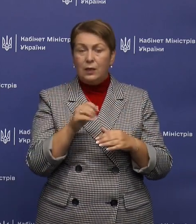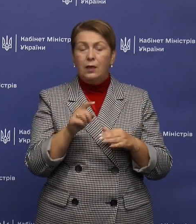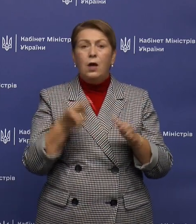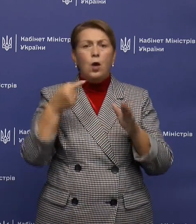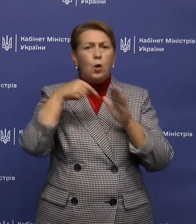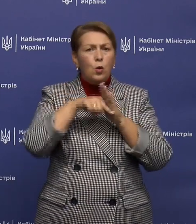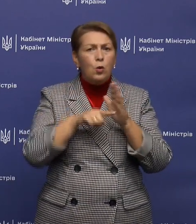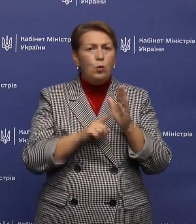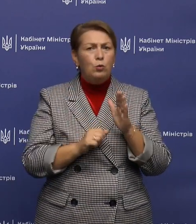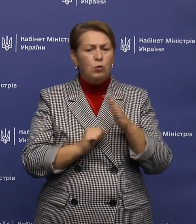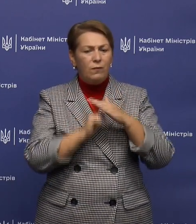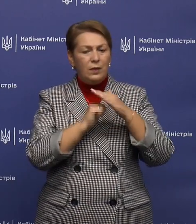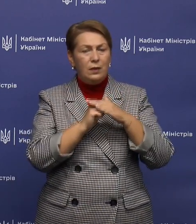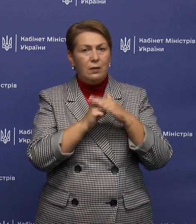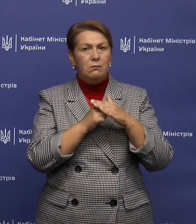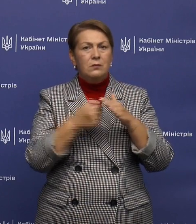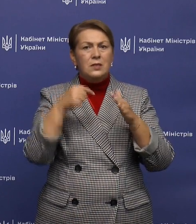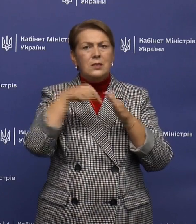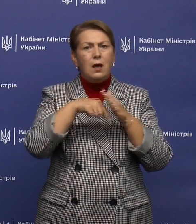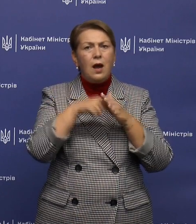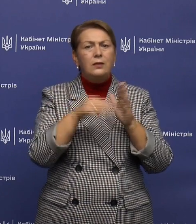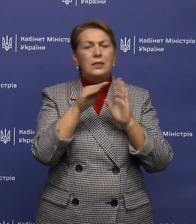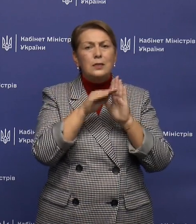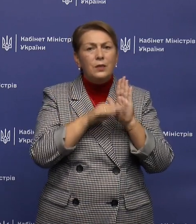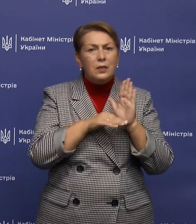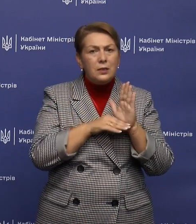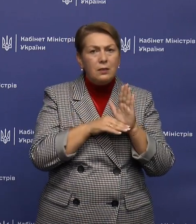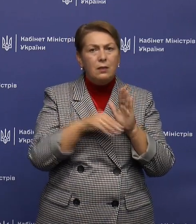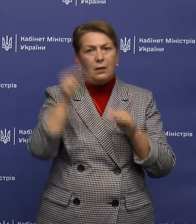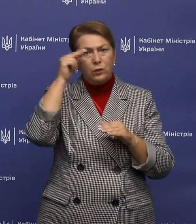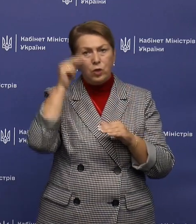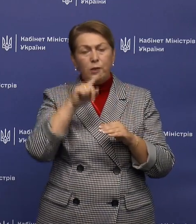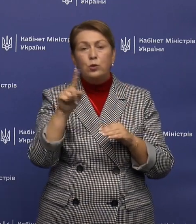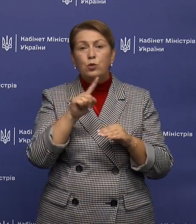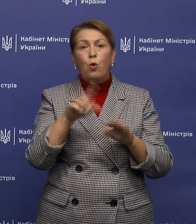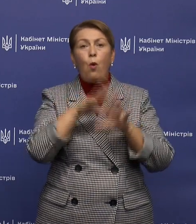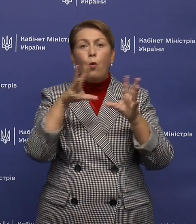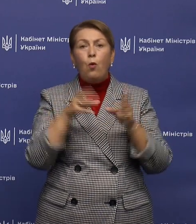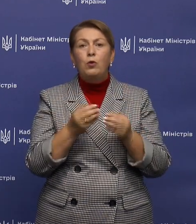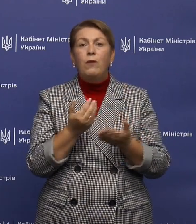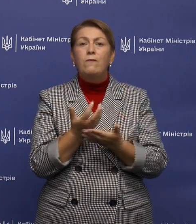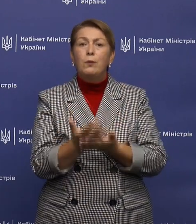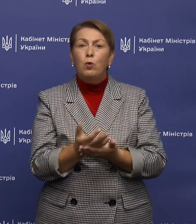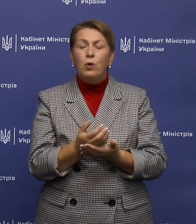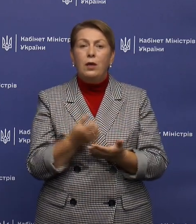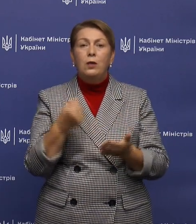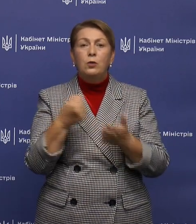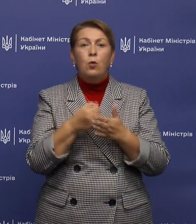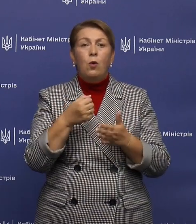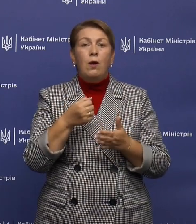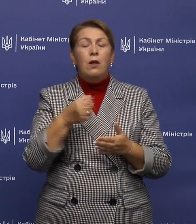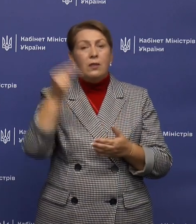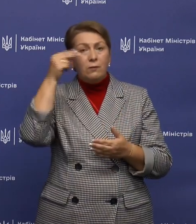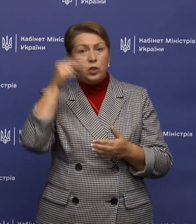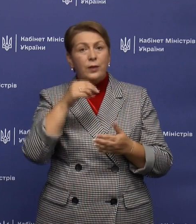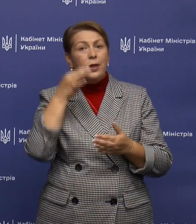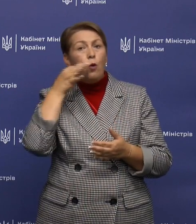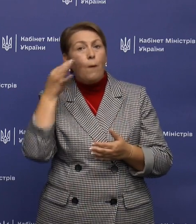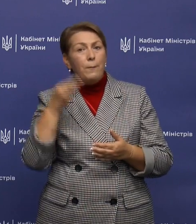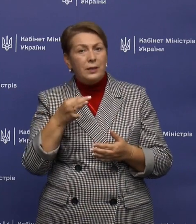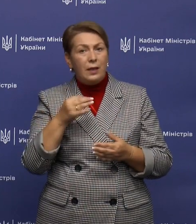загальну характеристику змісту навчання, що охоплює вимоги до обов'язкових результатів навчання та компетентностей учнів,